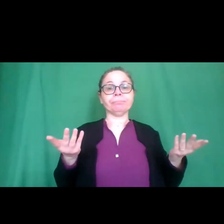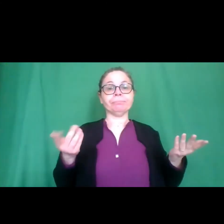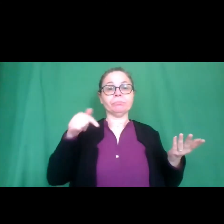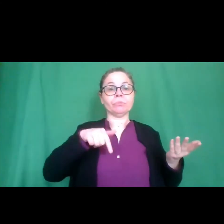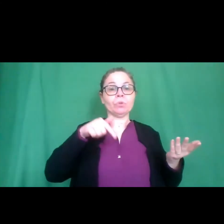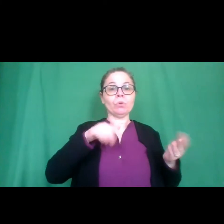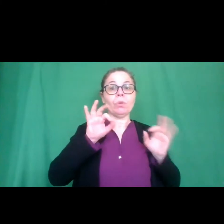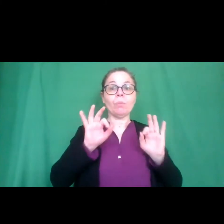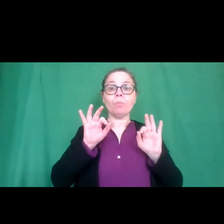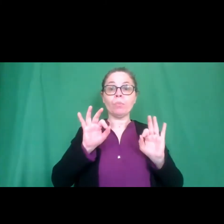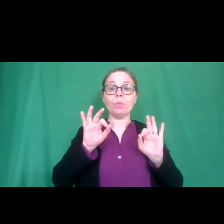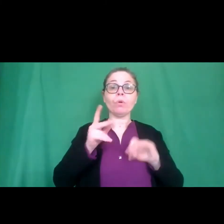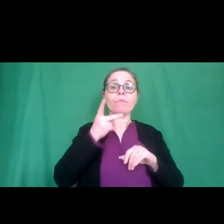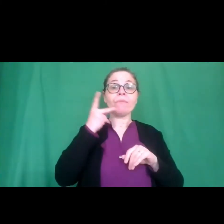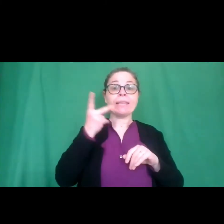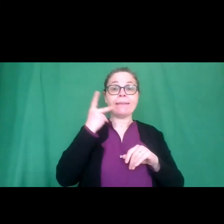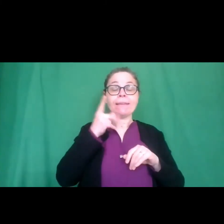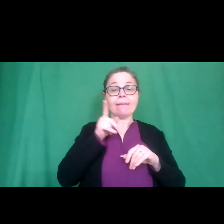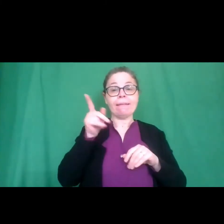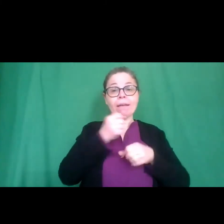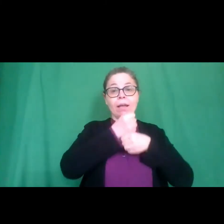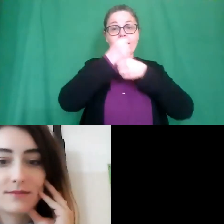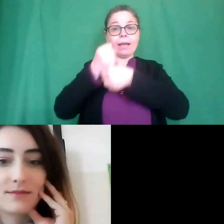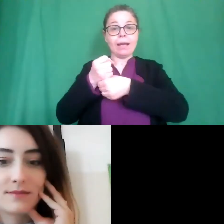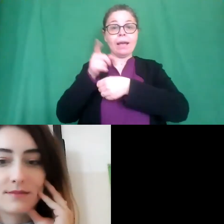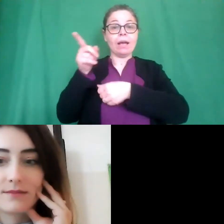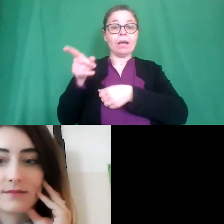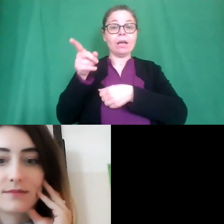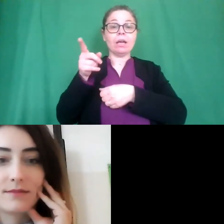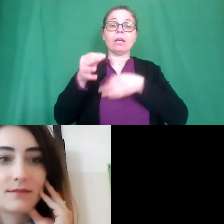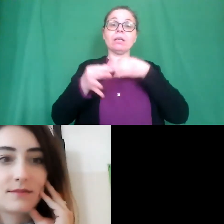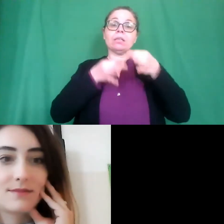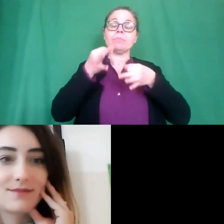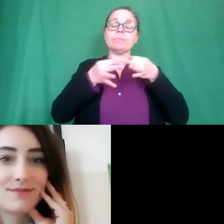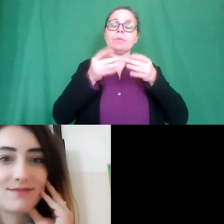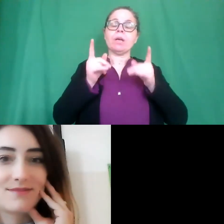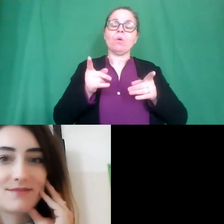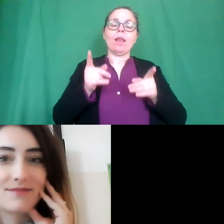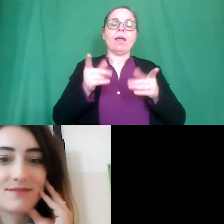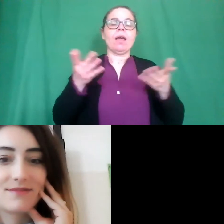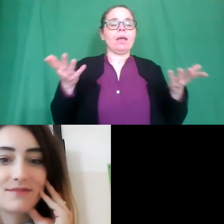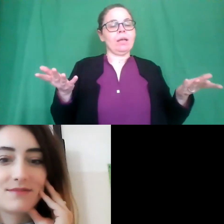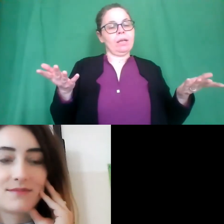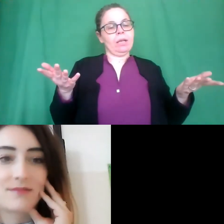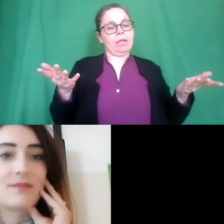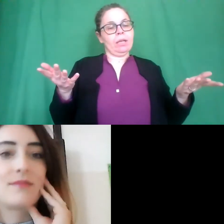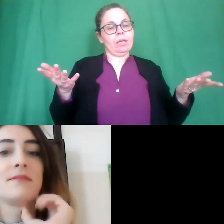parola proprio a Federica che ci parla per spiegare a tutti cosa era e cosa voleva qual